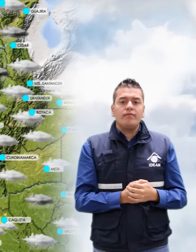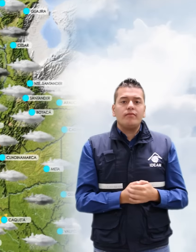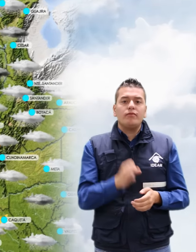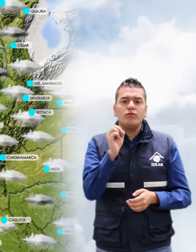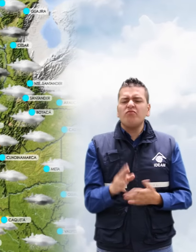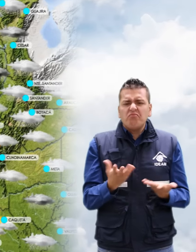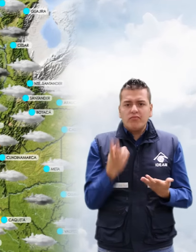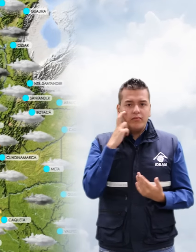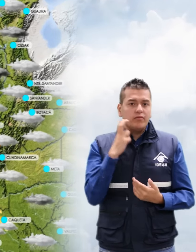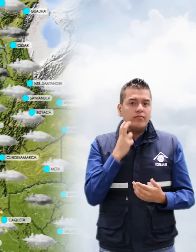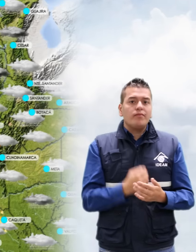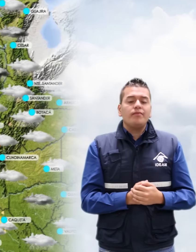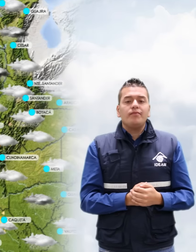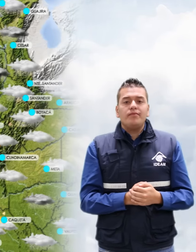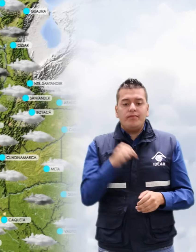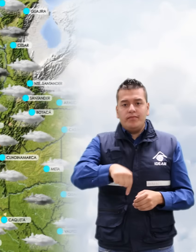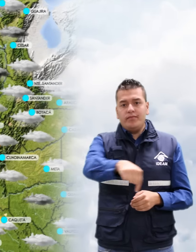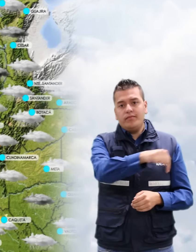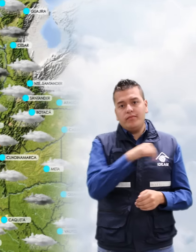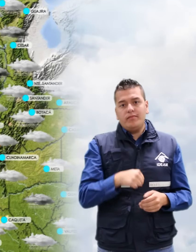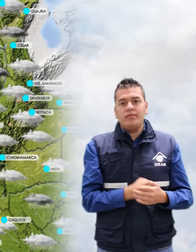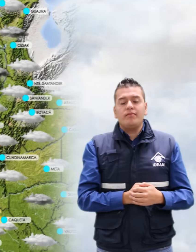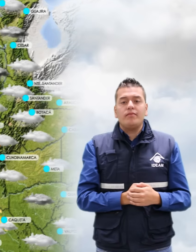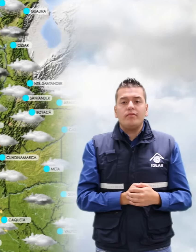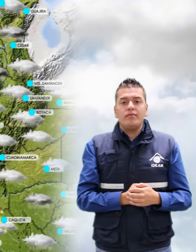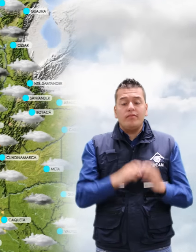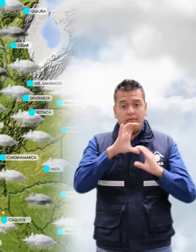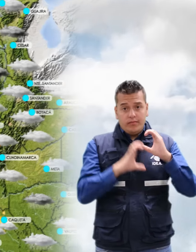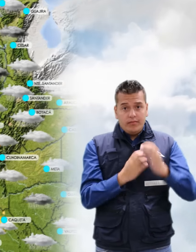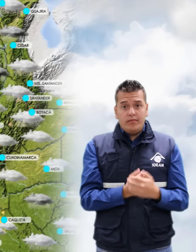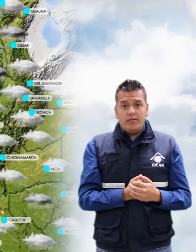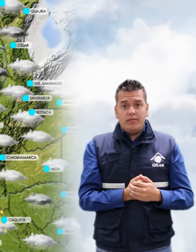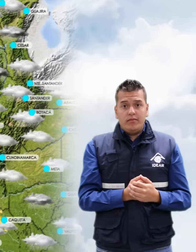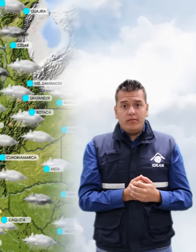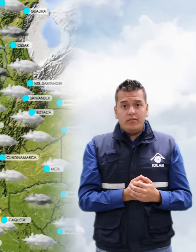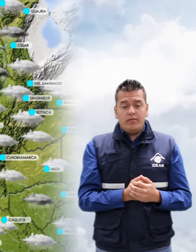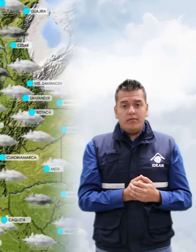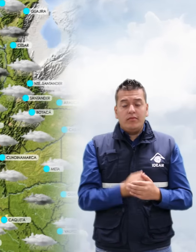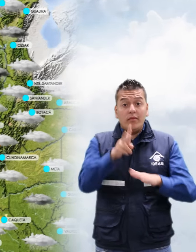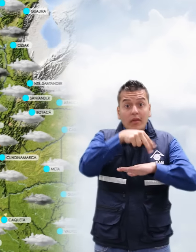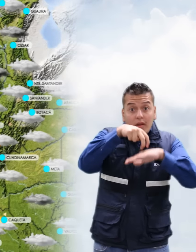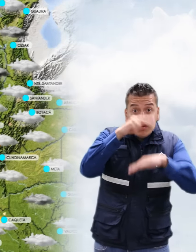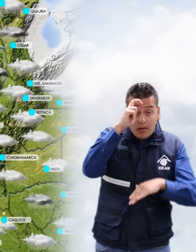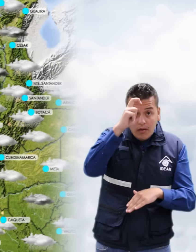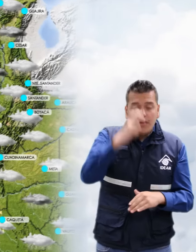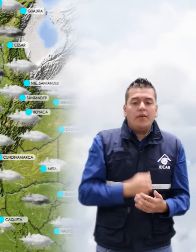Chocó, en sectores de Cauca y norte de Nariño. Sobre la